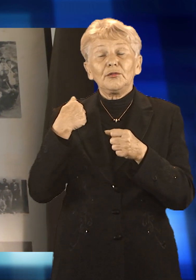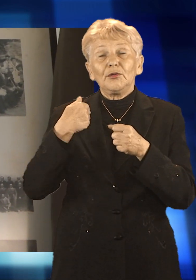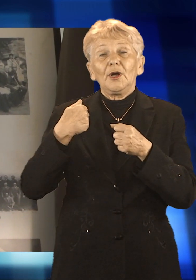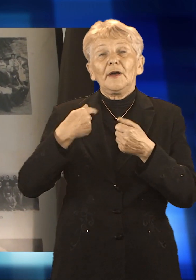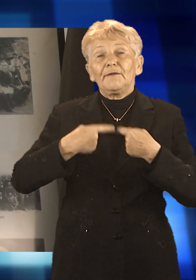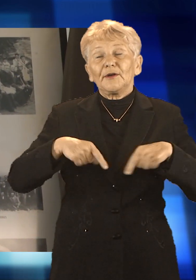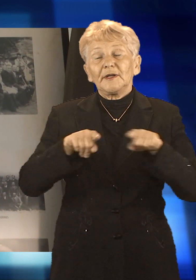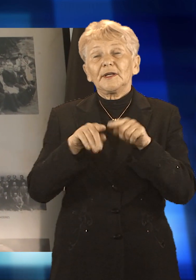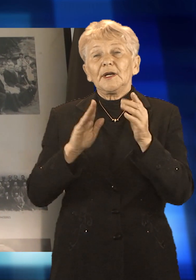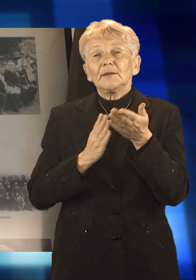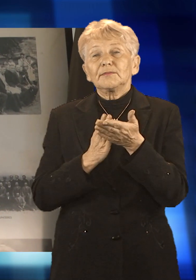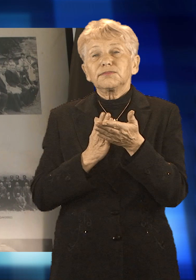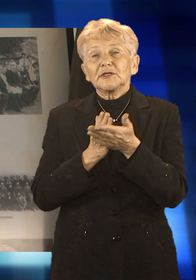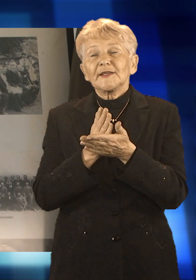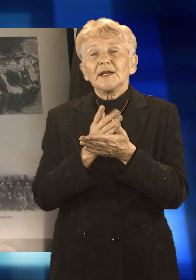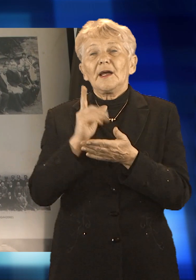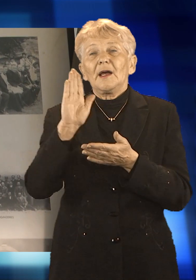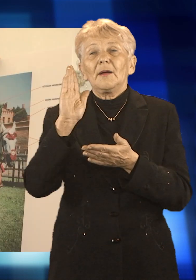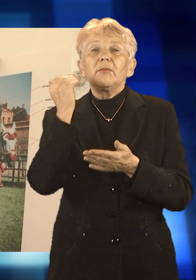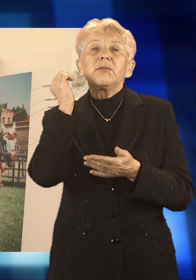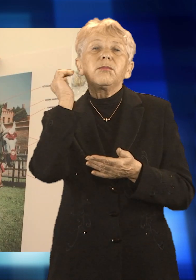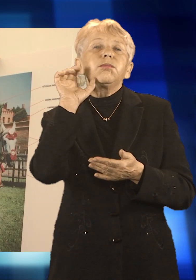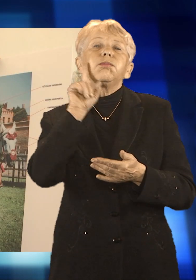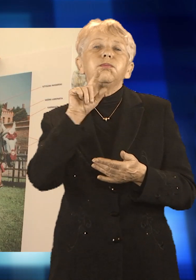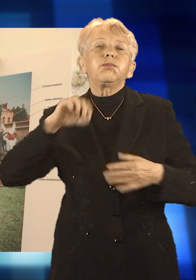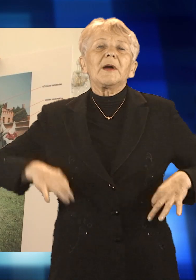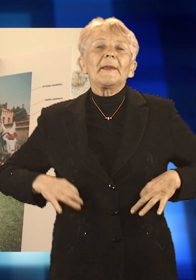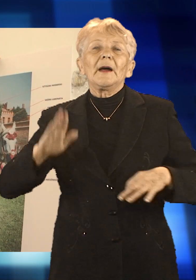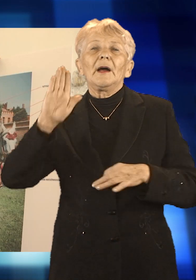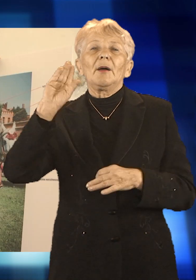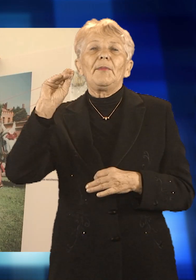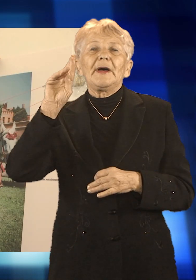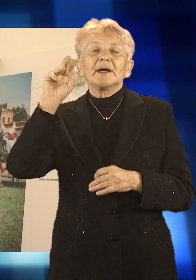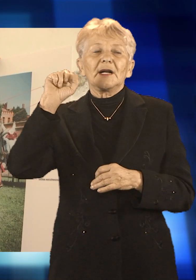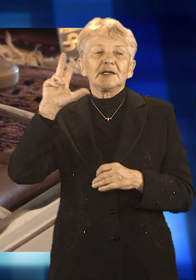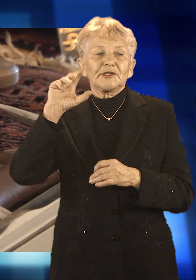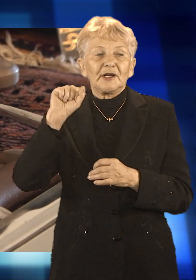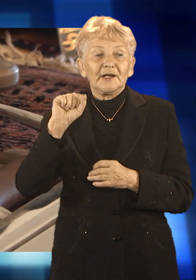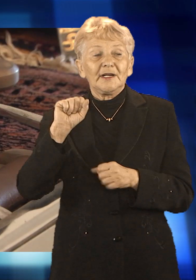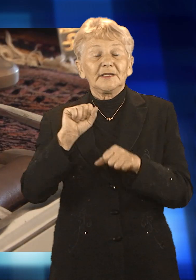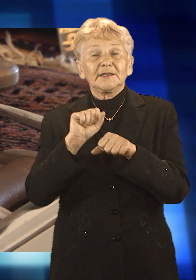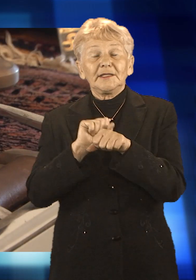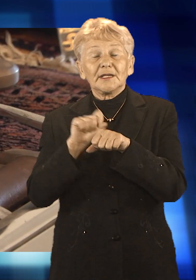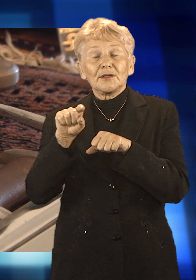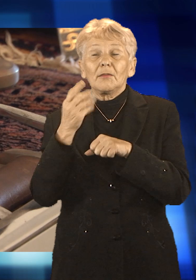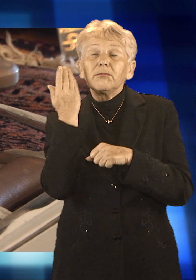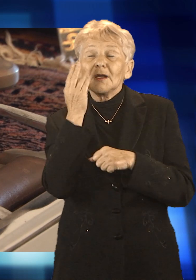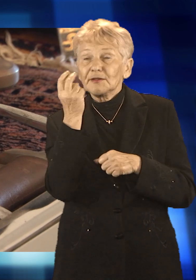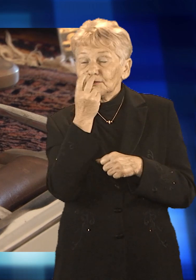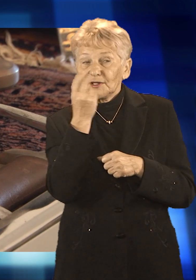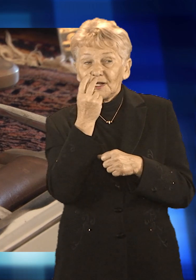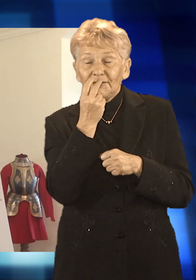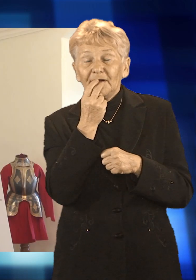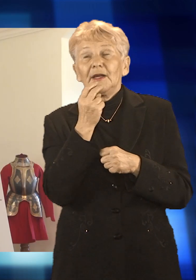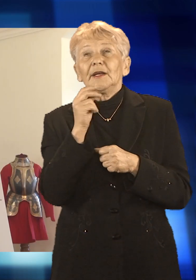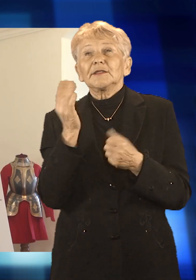zobaczymy na najnowszej wystawie w Zamku Piastowskim, który wspólnie z Powiatowym Muzeum Ziemi Głubczyckiej przygotował ją z okazji zeszłorocznej rocznicy stulecia odzyskania